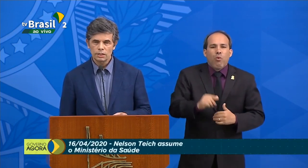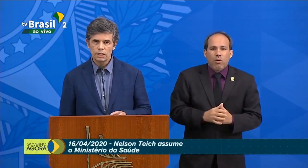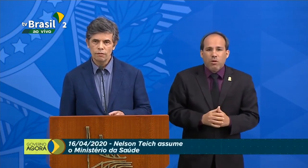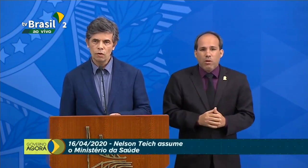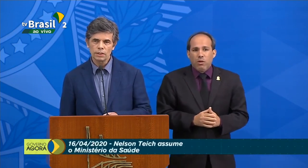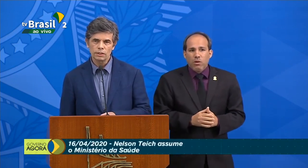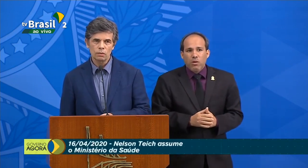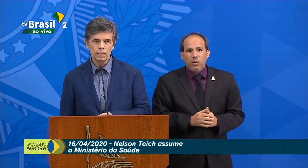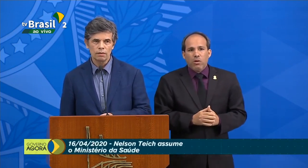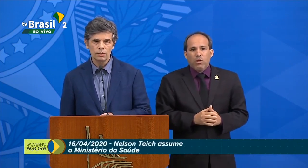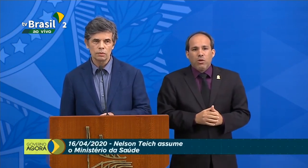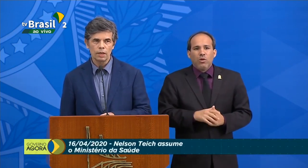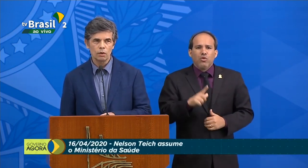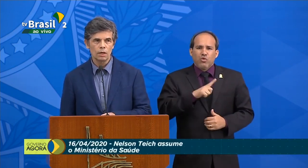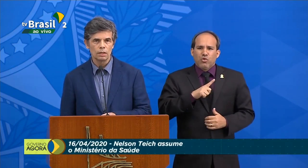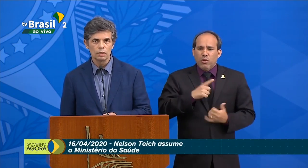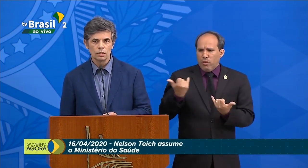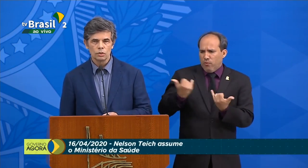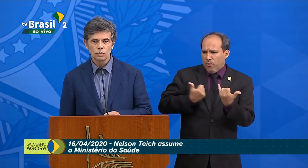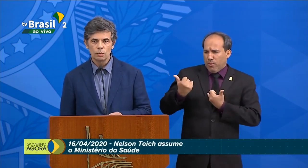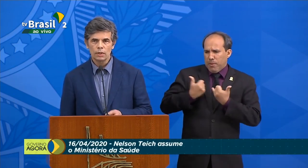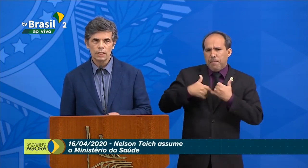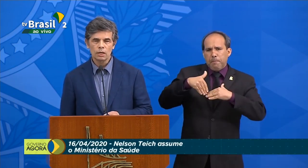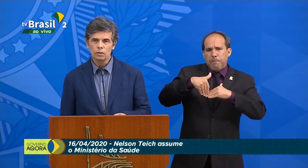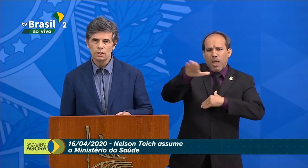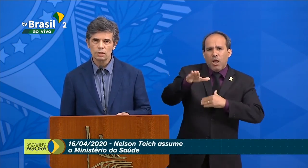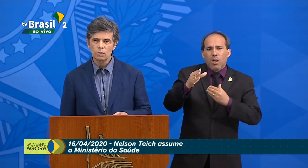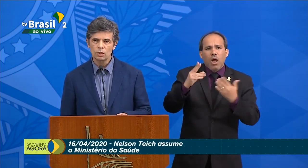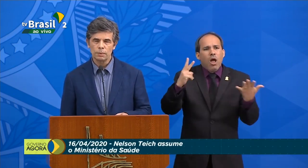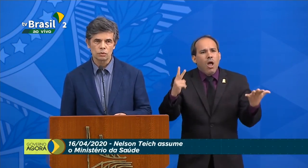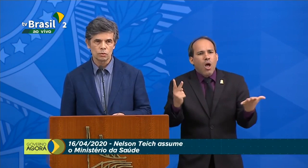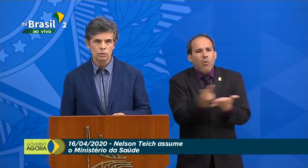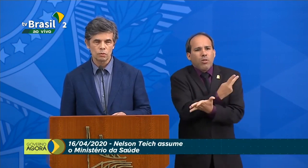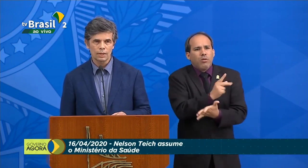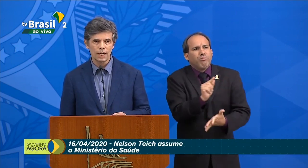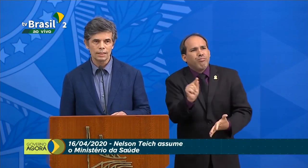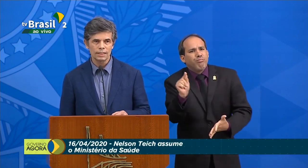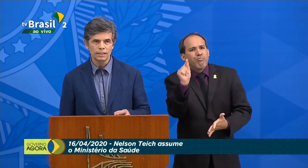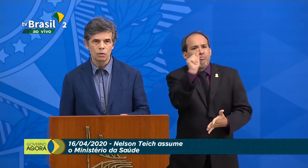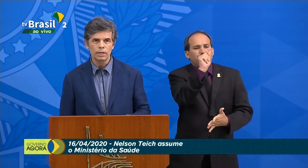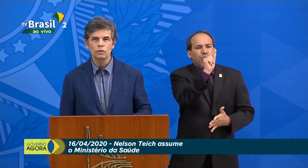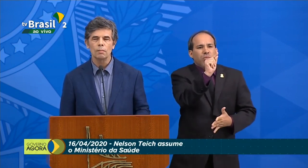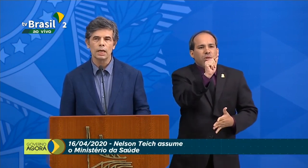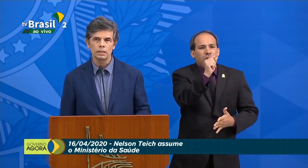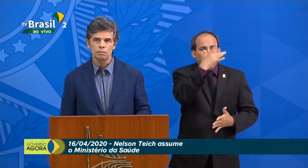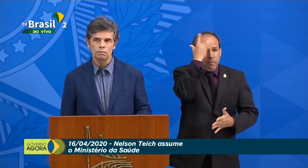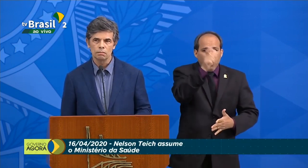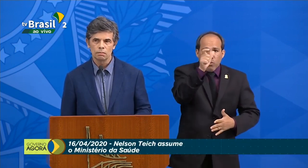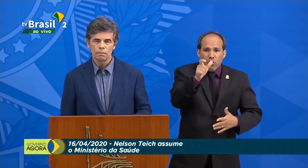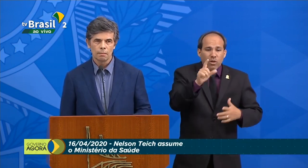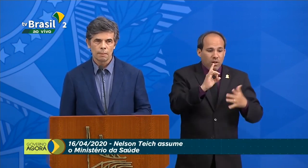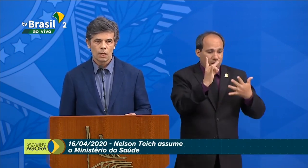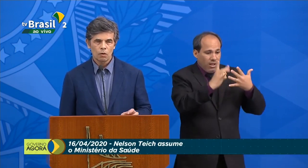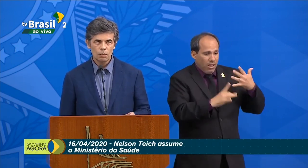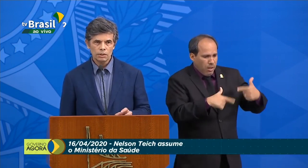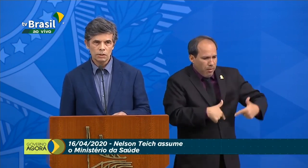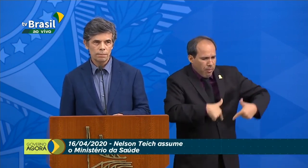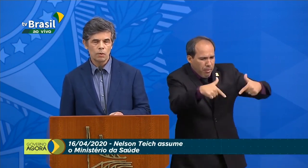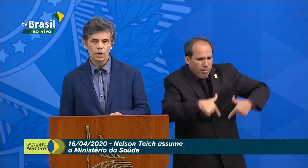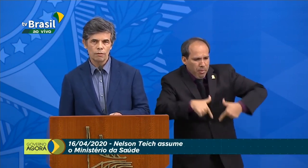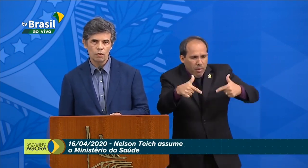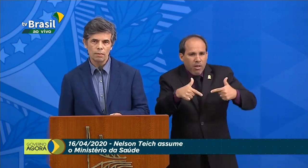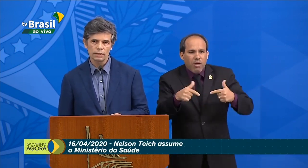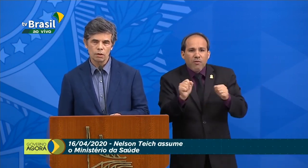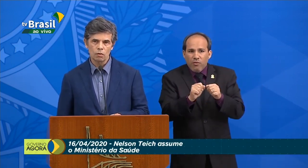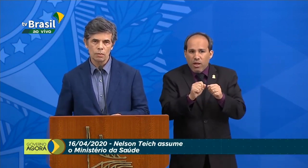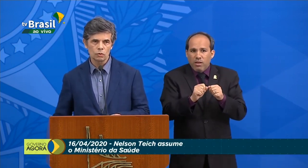É que a gente tem informação cada vez maior sobre o que acontece com as pessoas, com cada ação que é tomada. Como